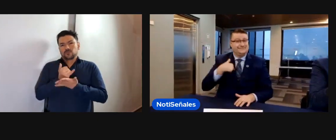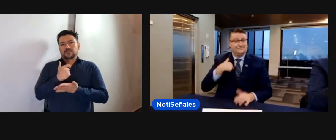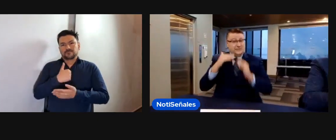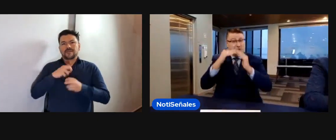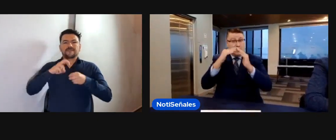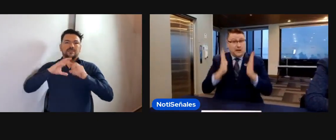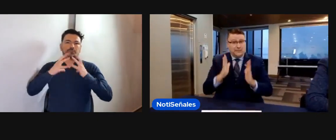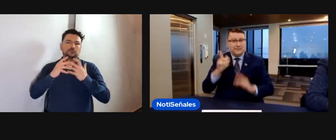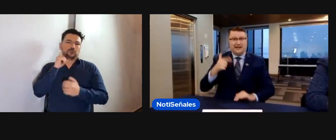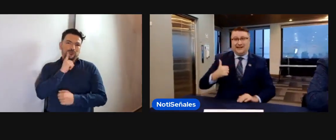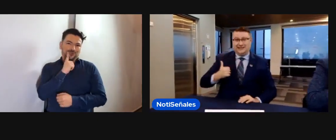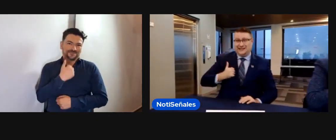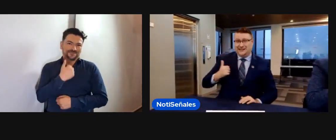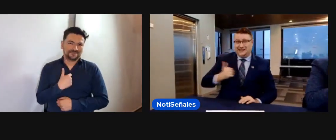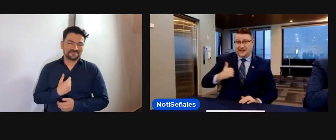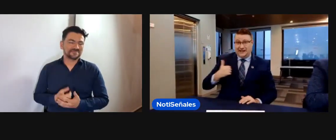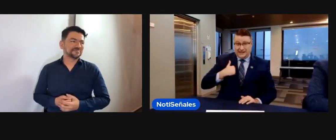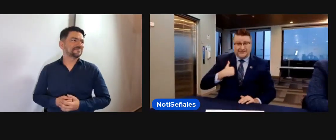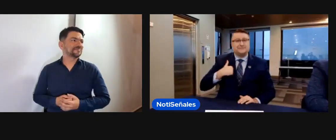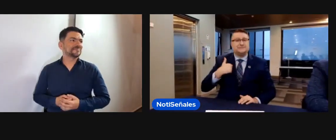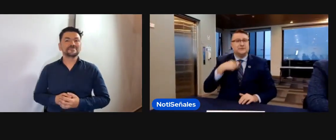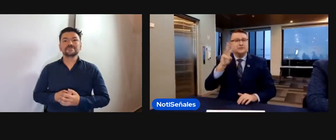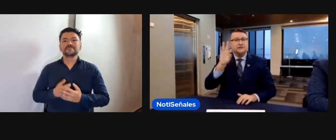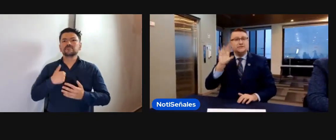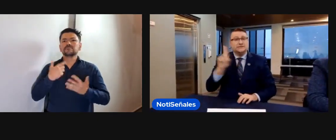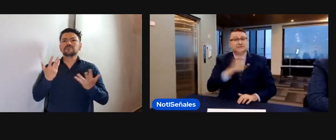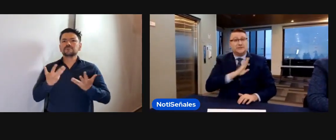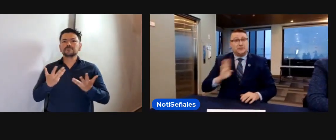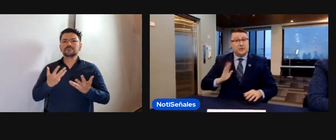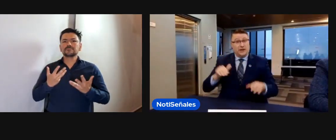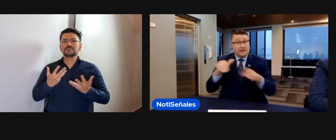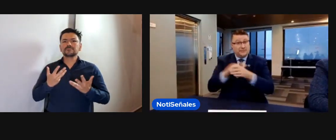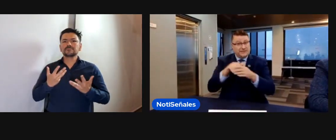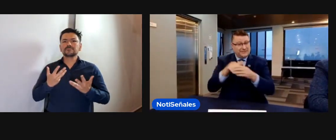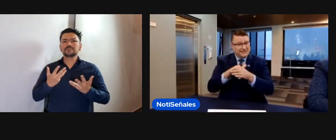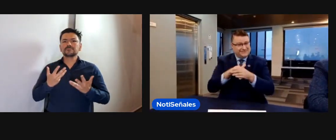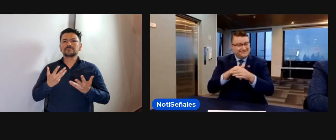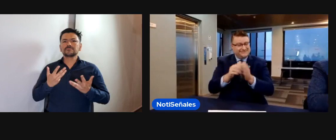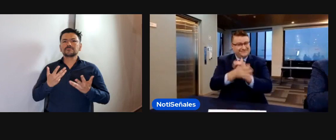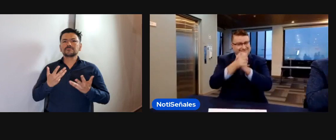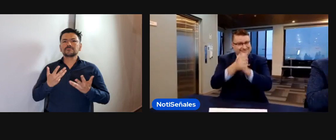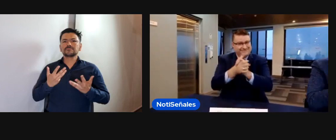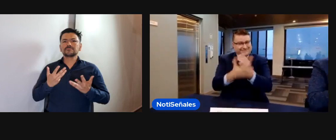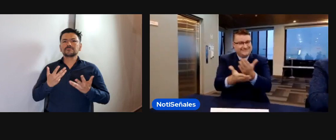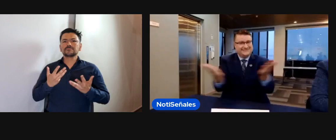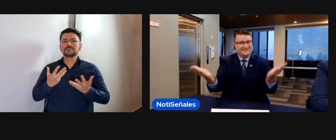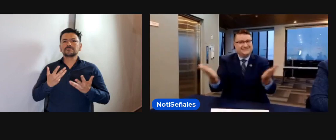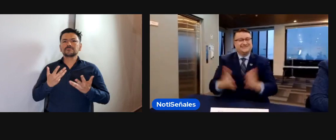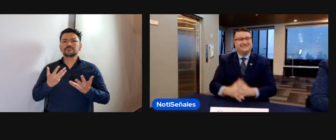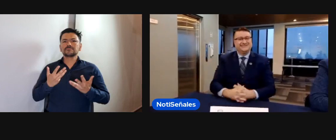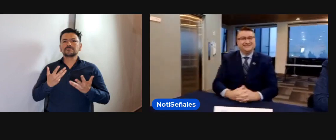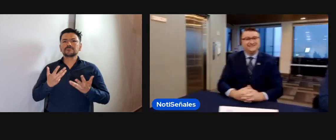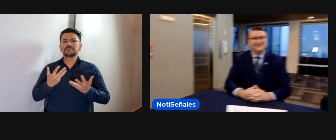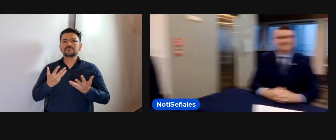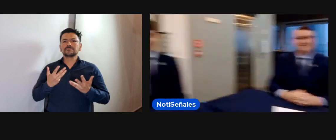Hola, soy Francesco. Vivo en Canadá. Y soy miembro de la Junta de la Federación Mundial de Sordos. Un saludo.